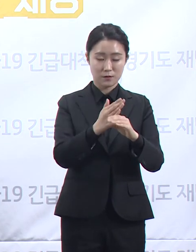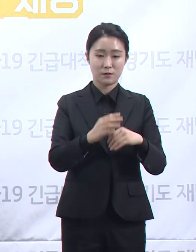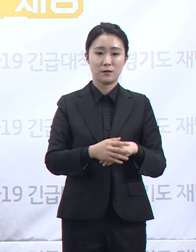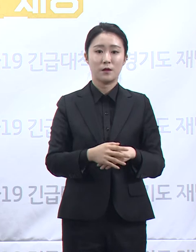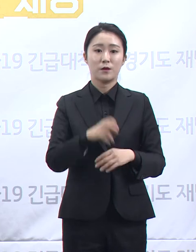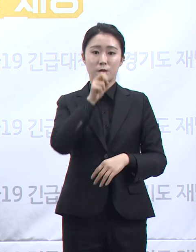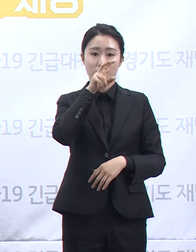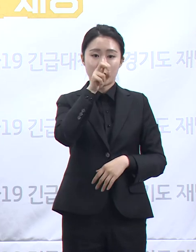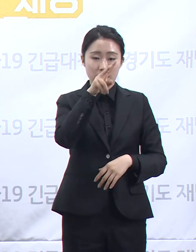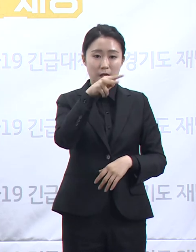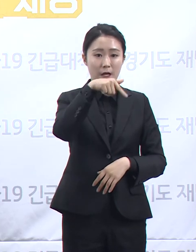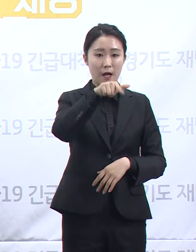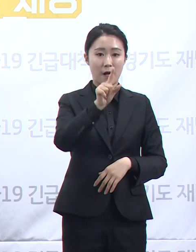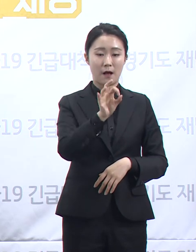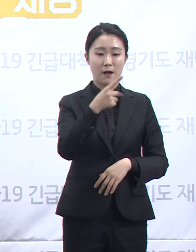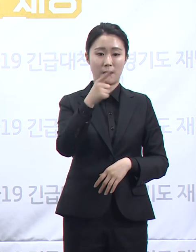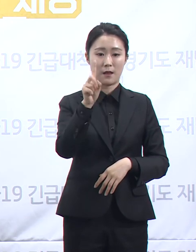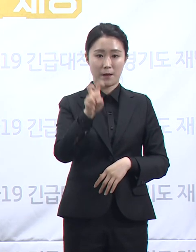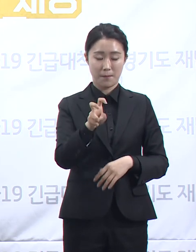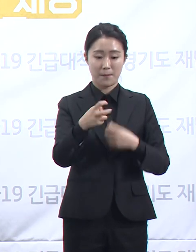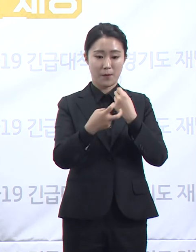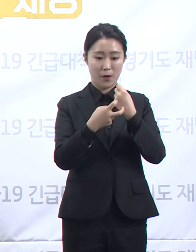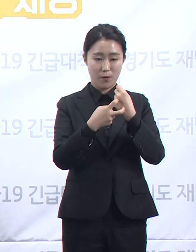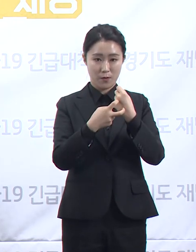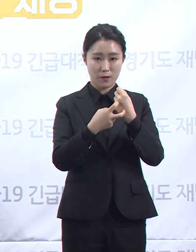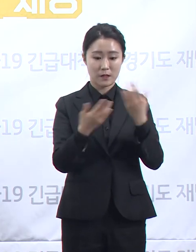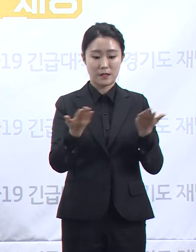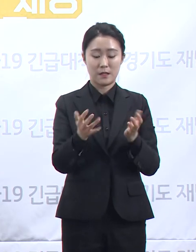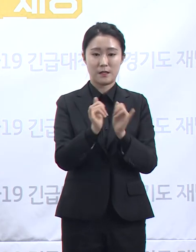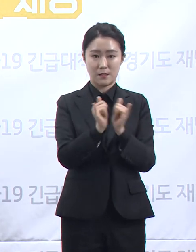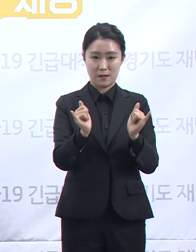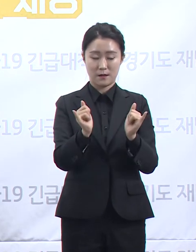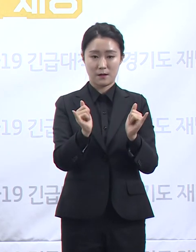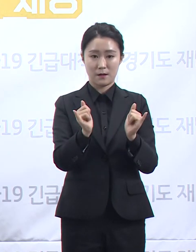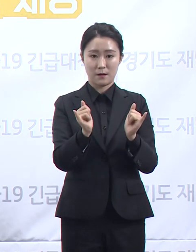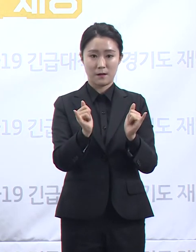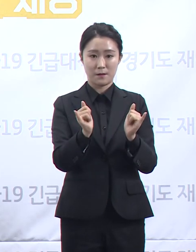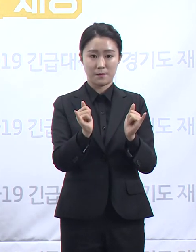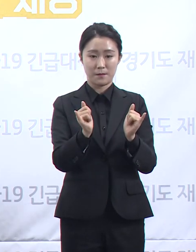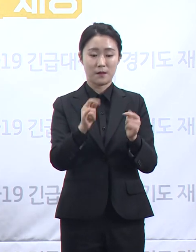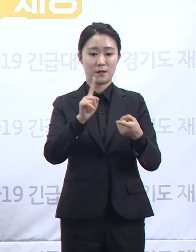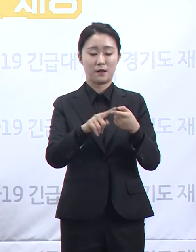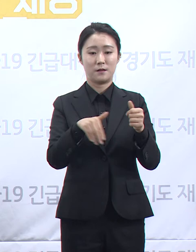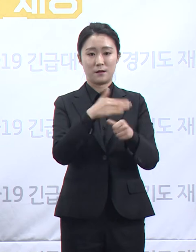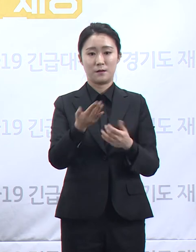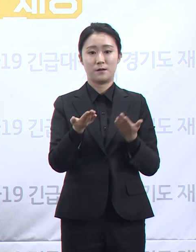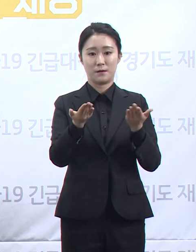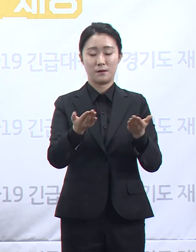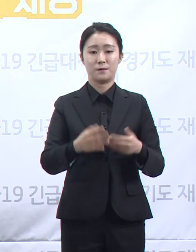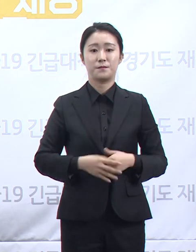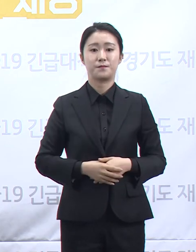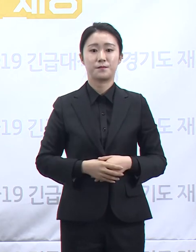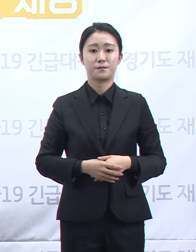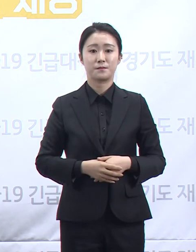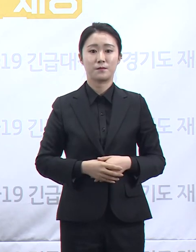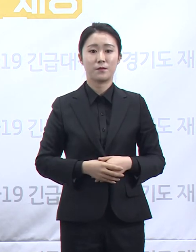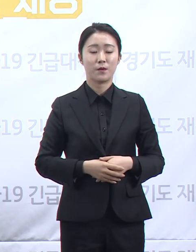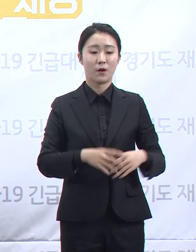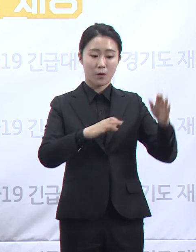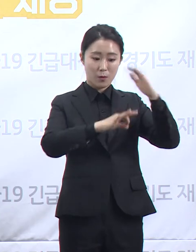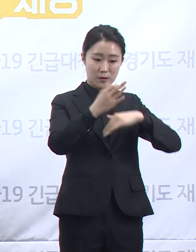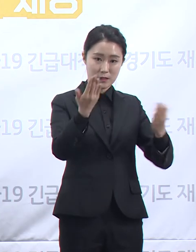관련 상황을 말씀드리겠습니다. 확진자는 안양시 거주자로 지난 18일 오전 근무 후 증상이